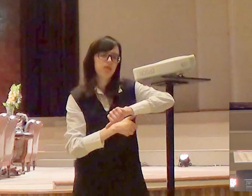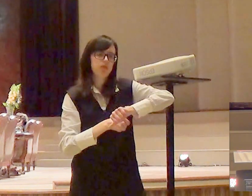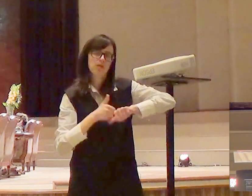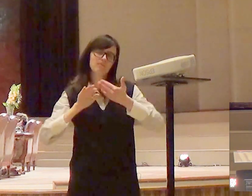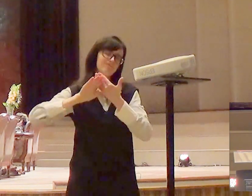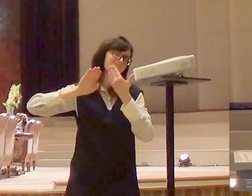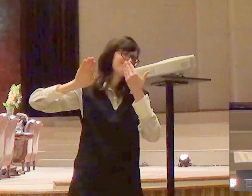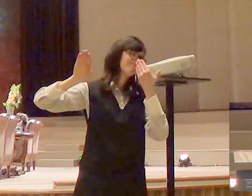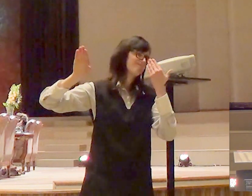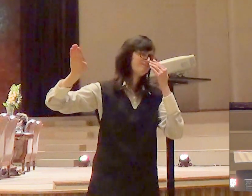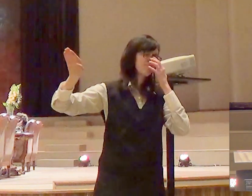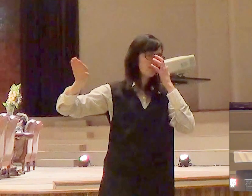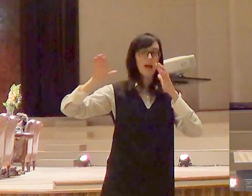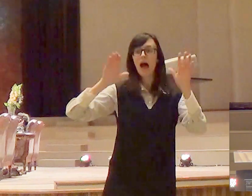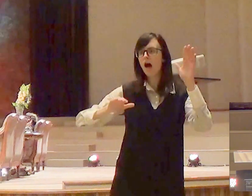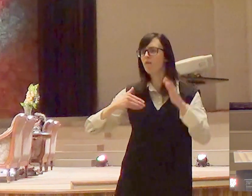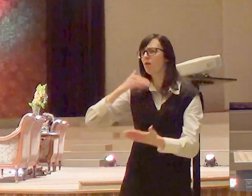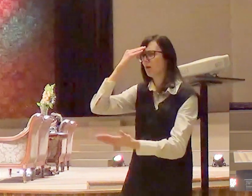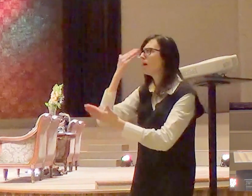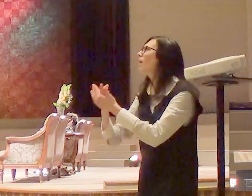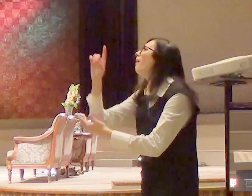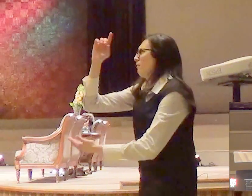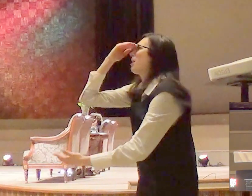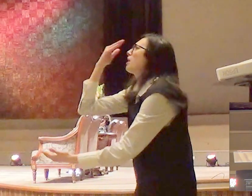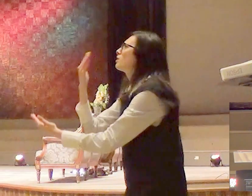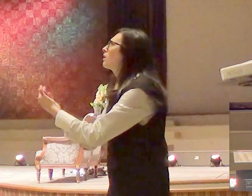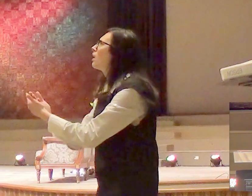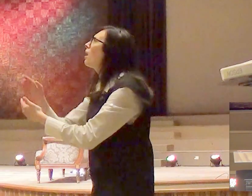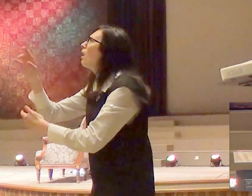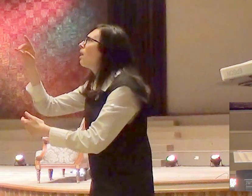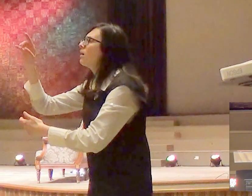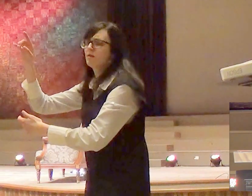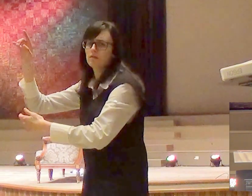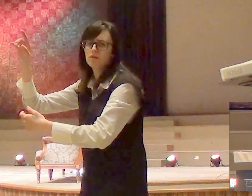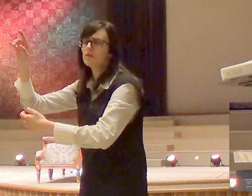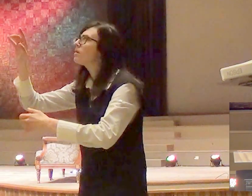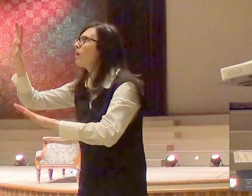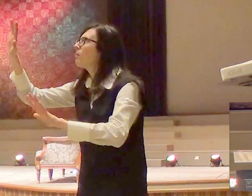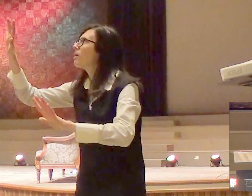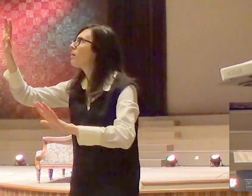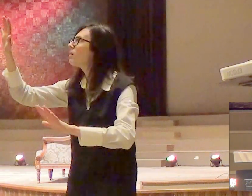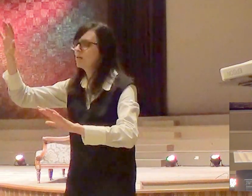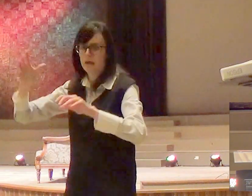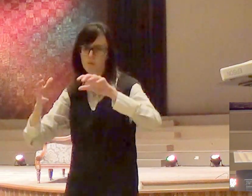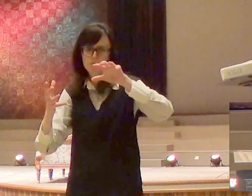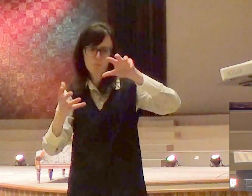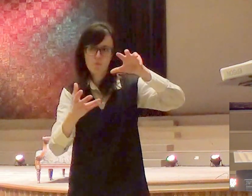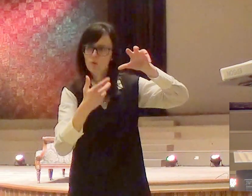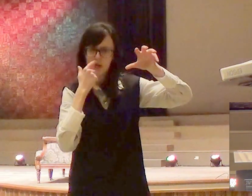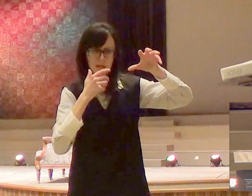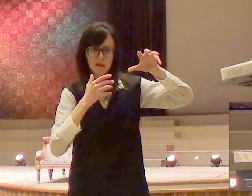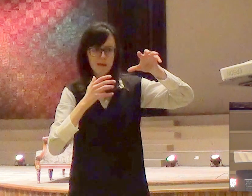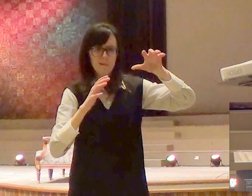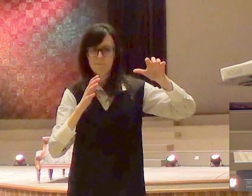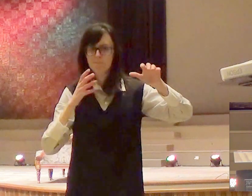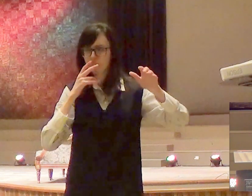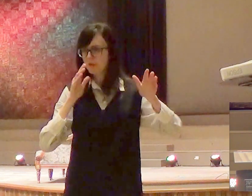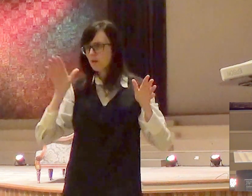abraça tantas filosofias do tempo de hoje que não há lugar para Deus dentro da sua alma.